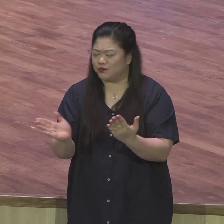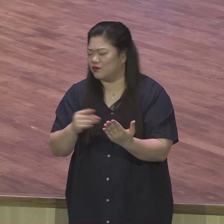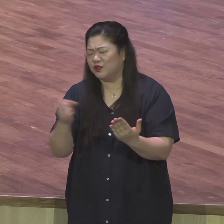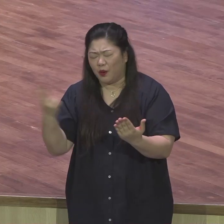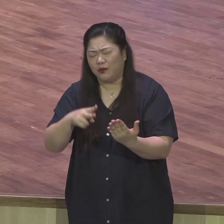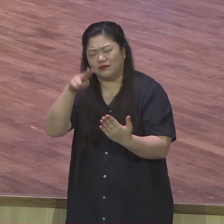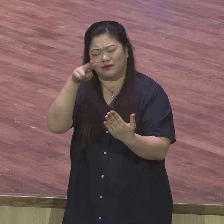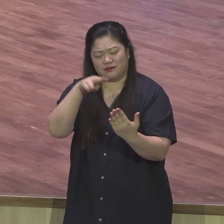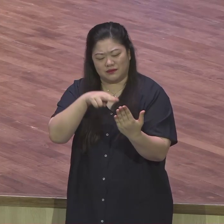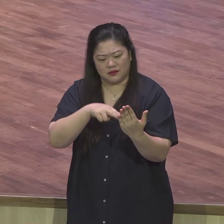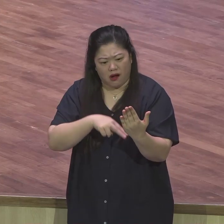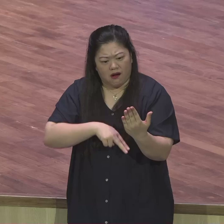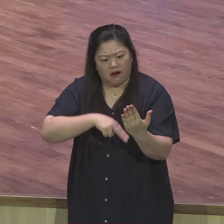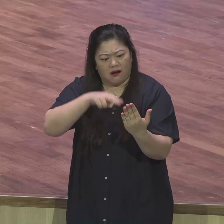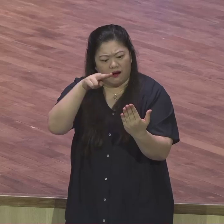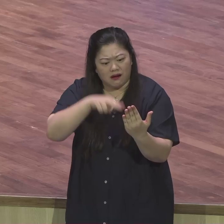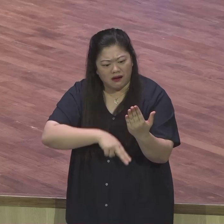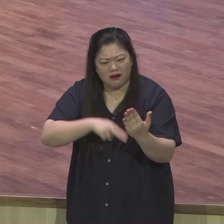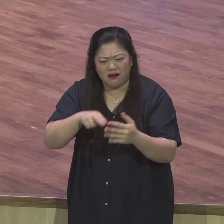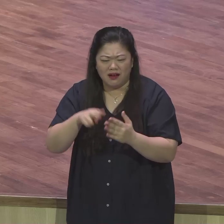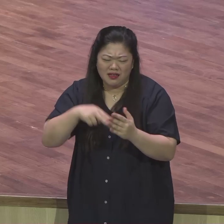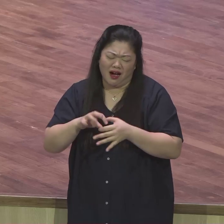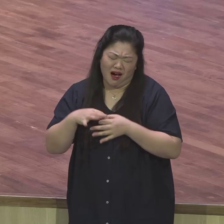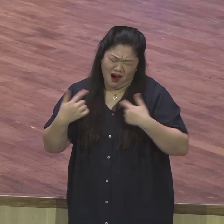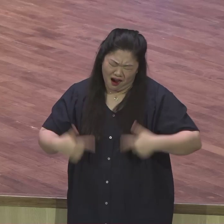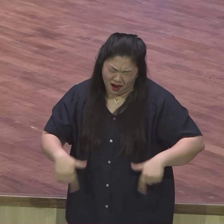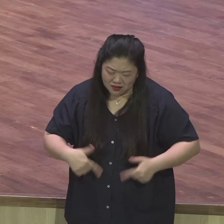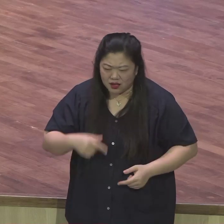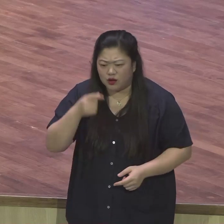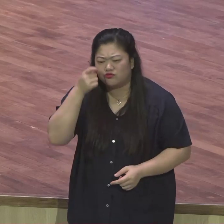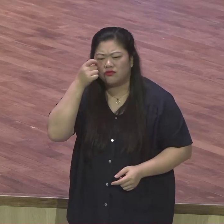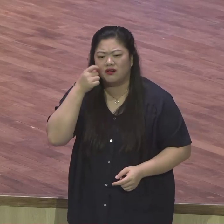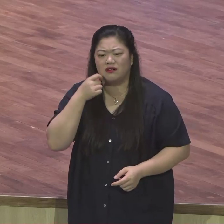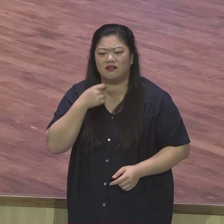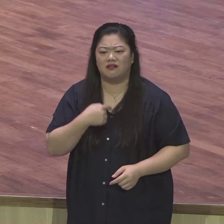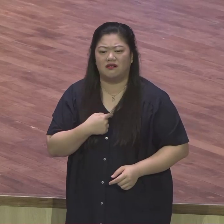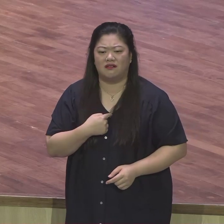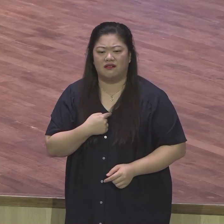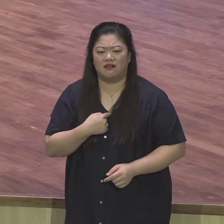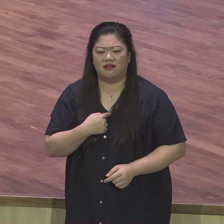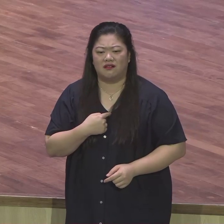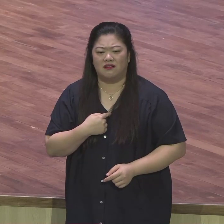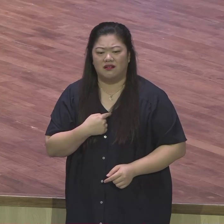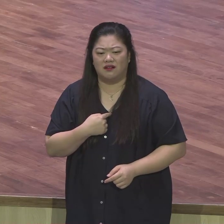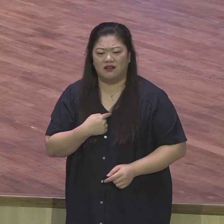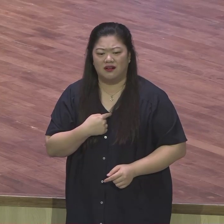콱 나오려고 그래요. 이 장면만 읽으면 그래요. 온갖 고난을 다 당하고